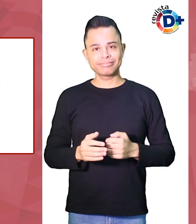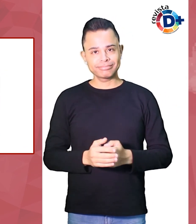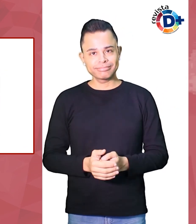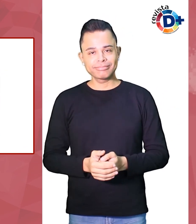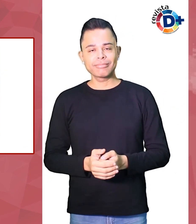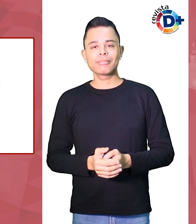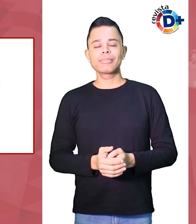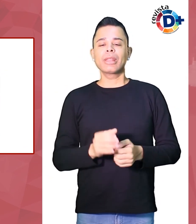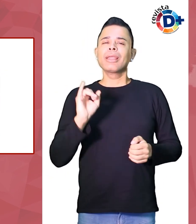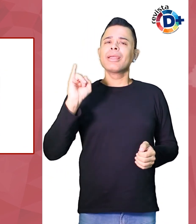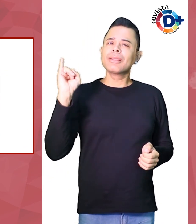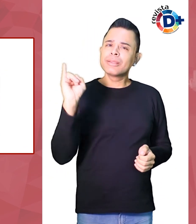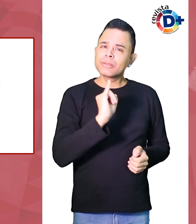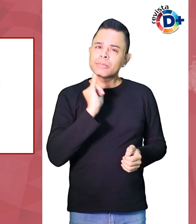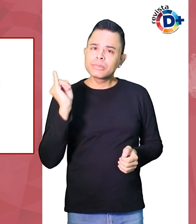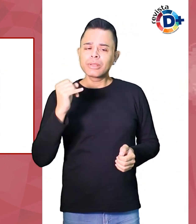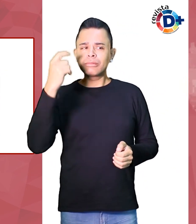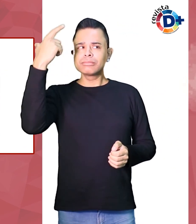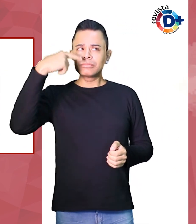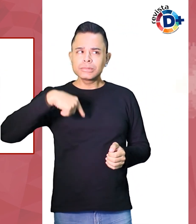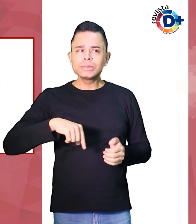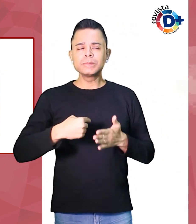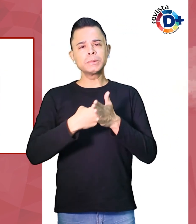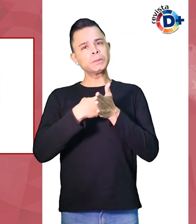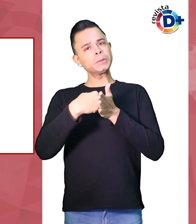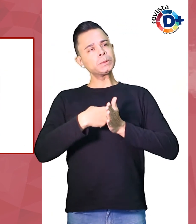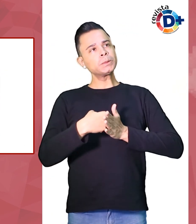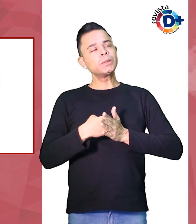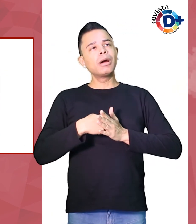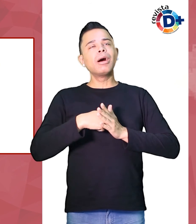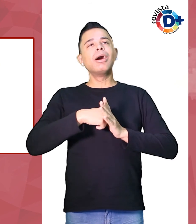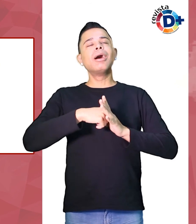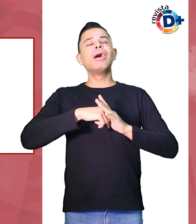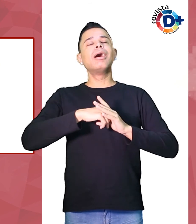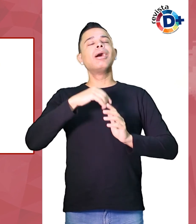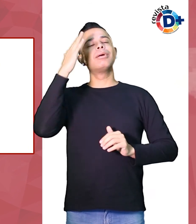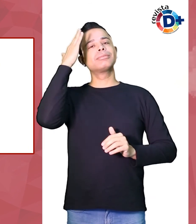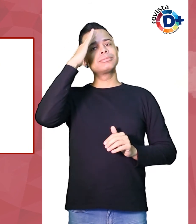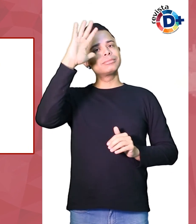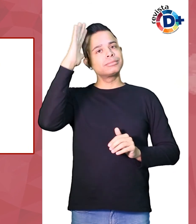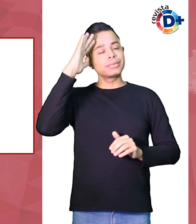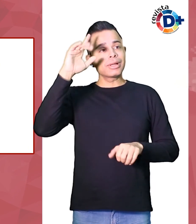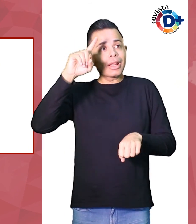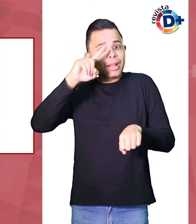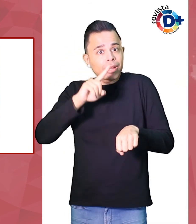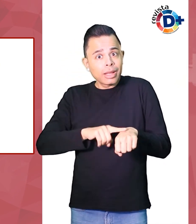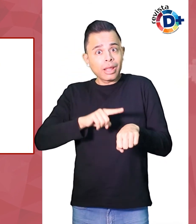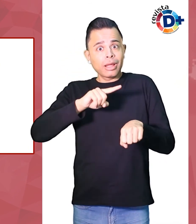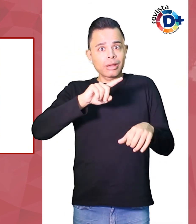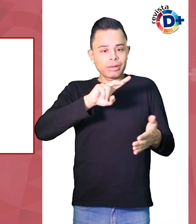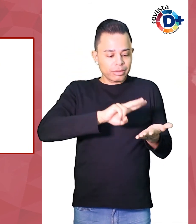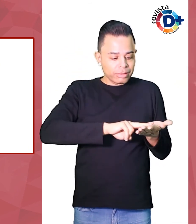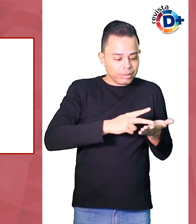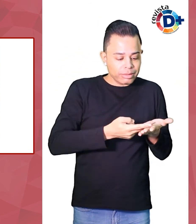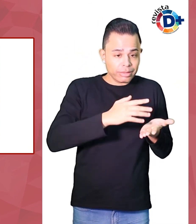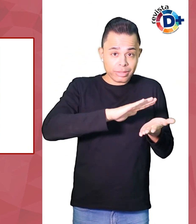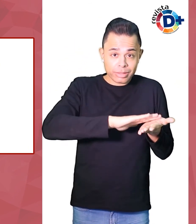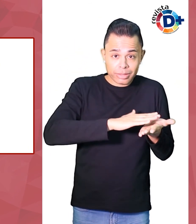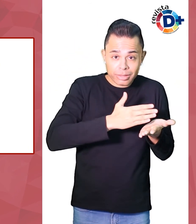possibilita ao Tios tomar consciência da sua ação no ato tradutório e interpretativo além